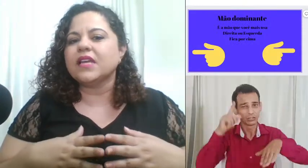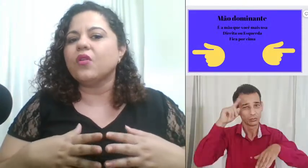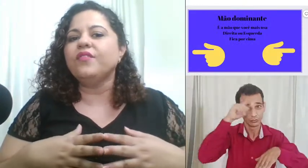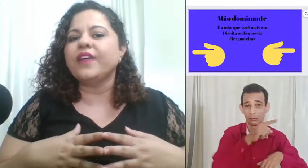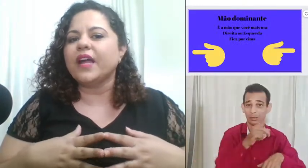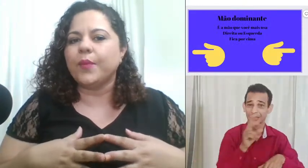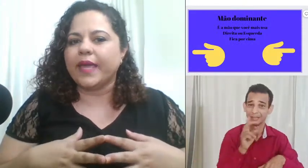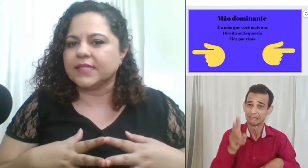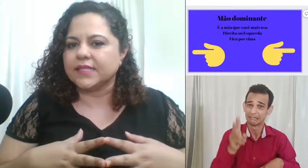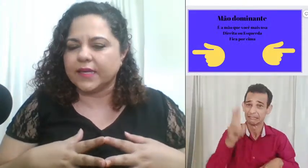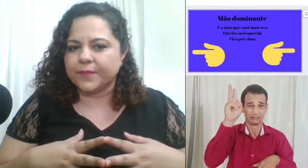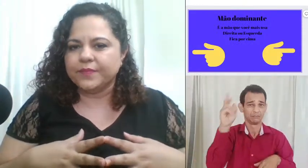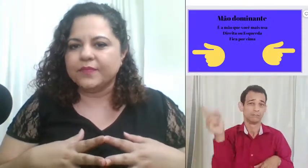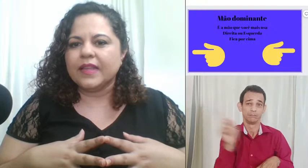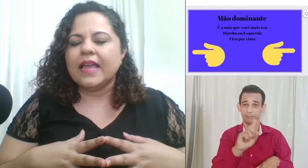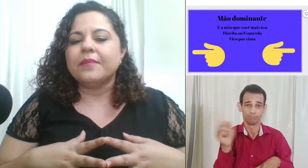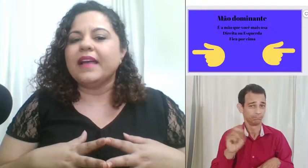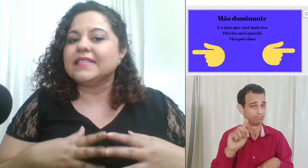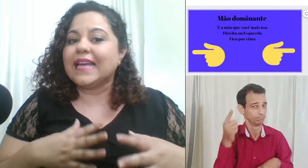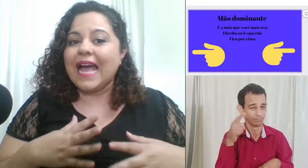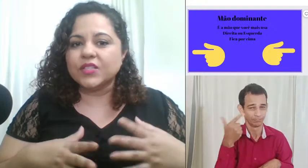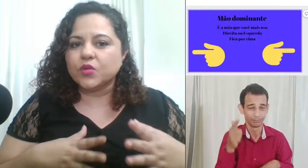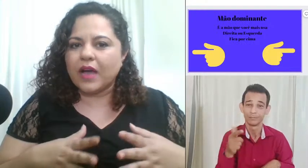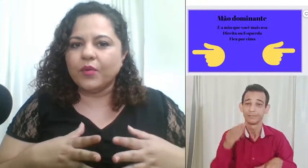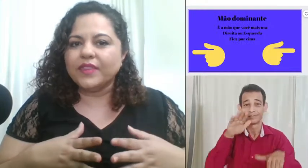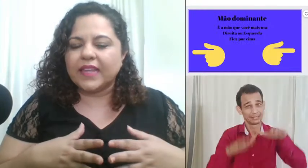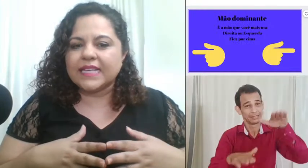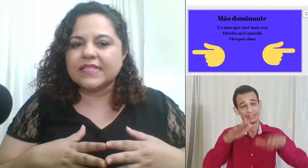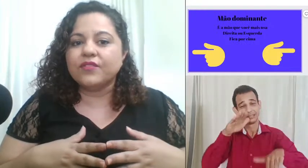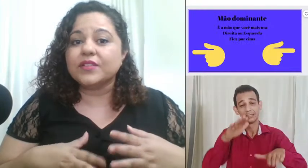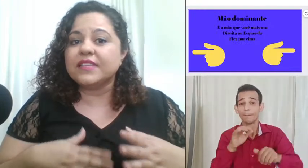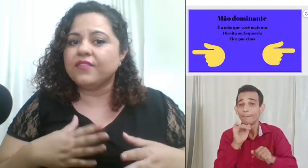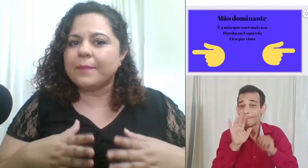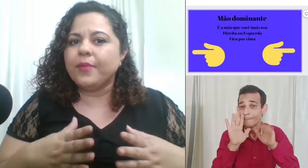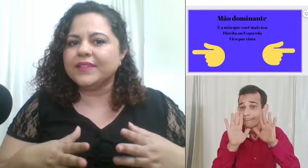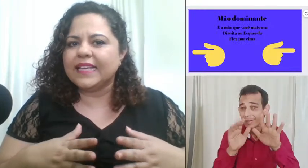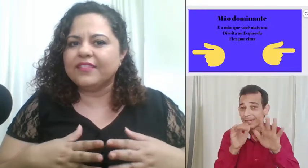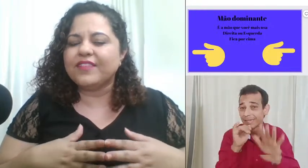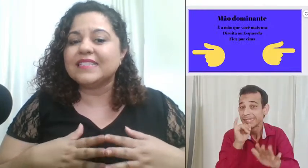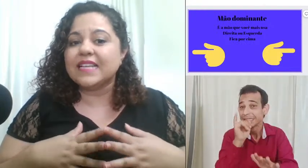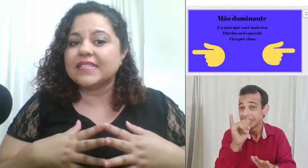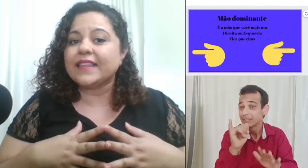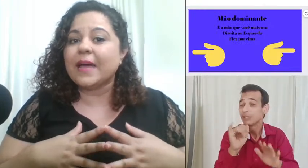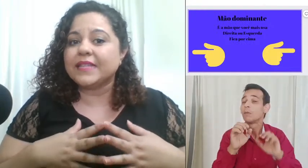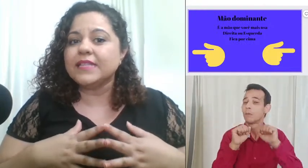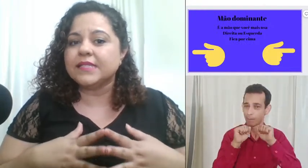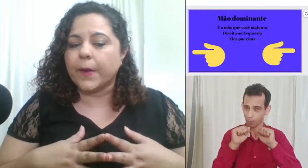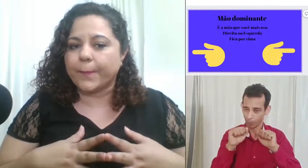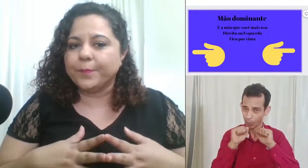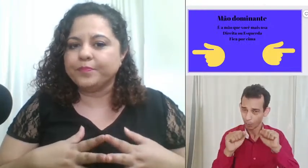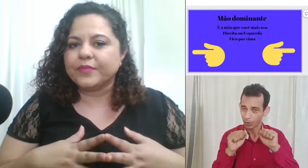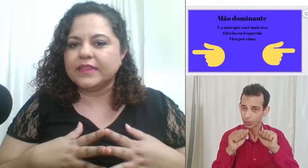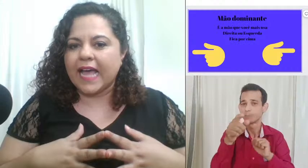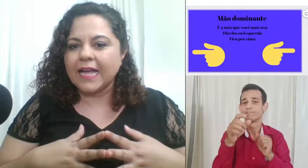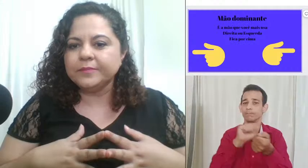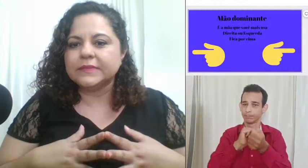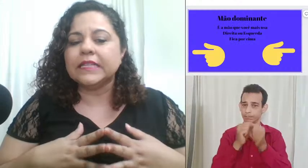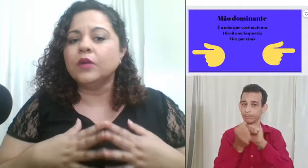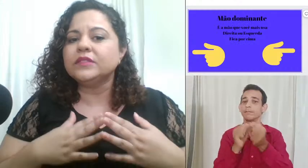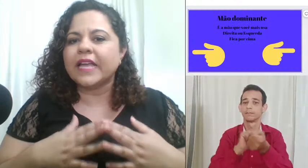com frequência mas caso aconteça você vai poder fazer essa adaptação tá não tem